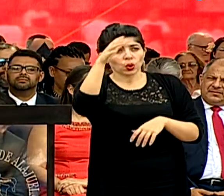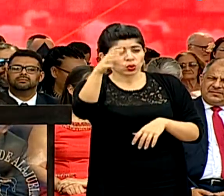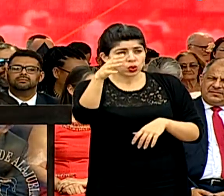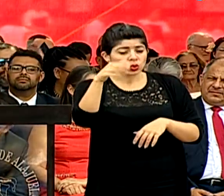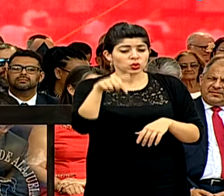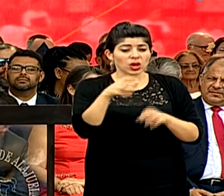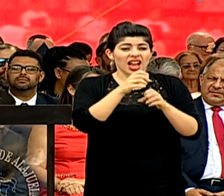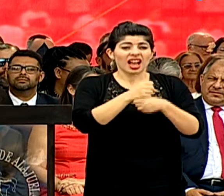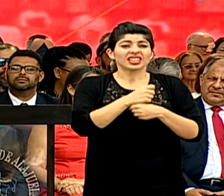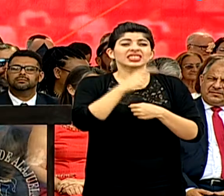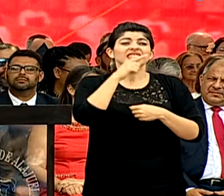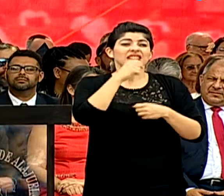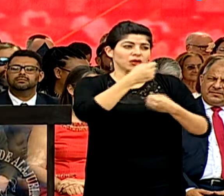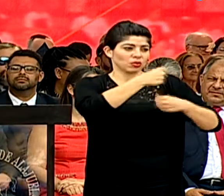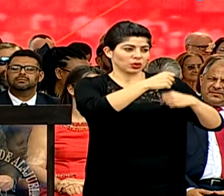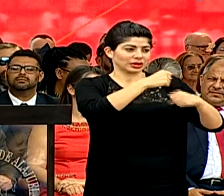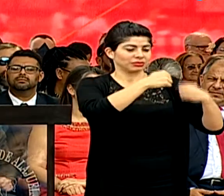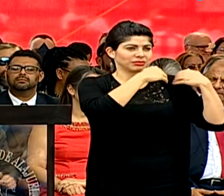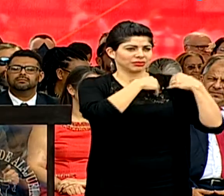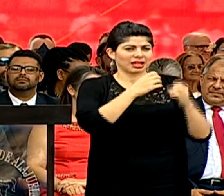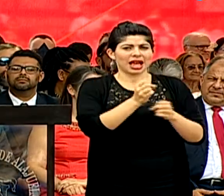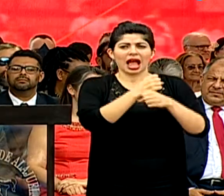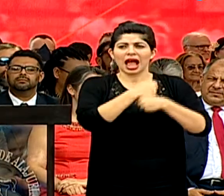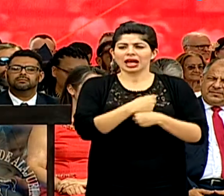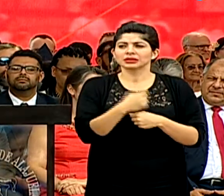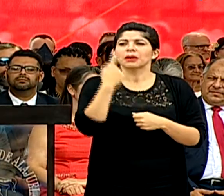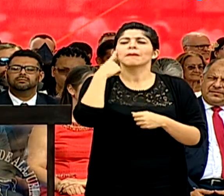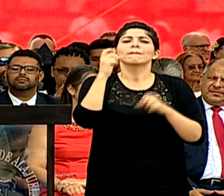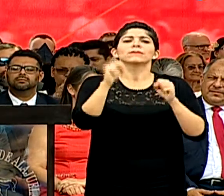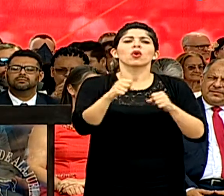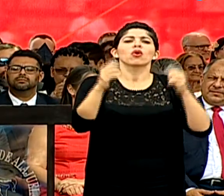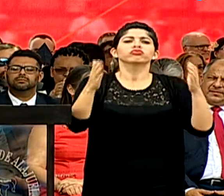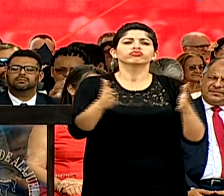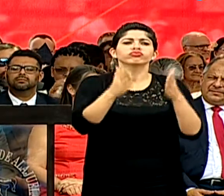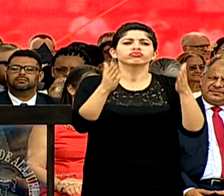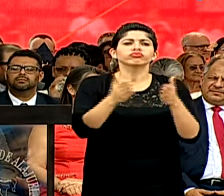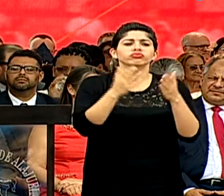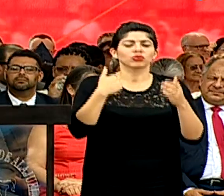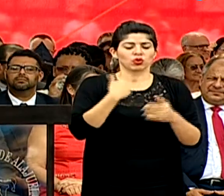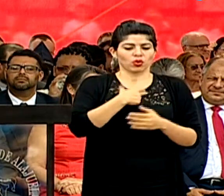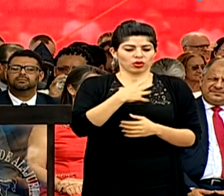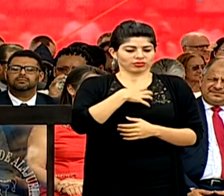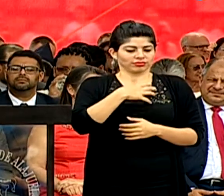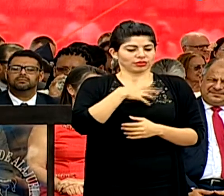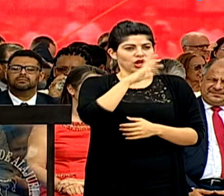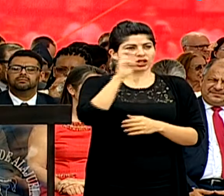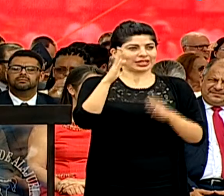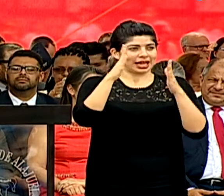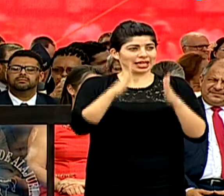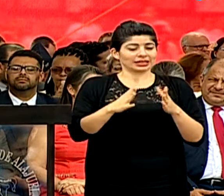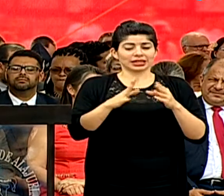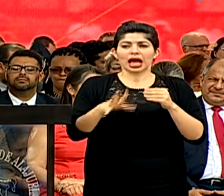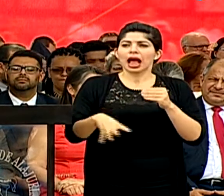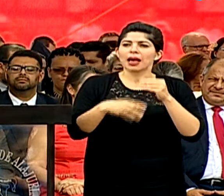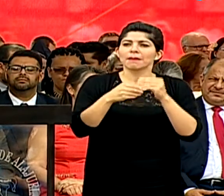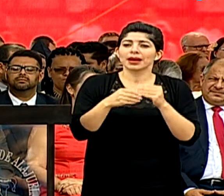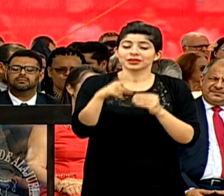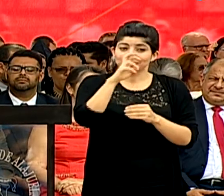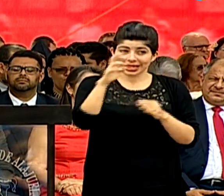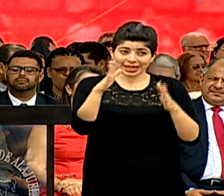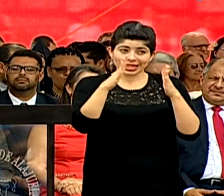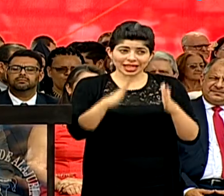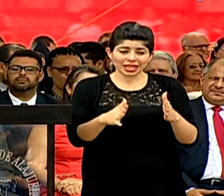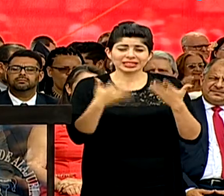realizadas por nuestras municipalidades para promover nuestro ser costarricense. Además, ticos,